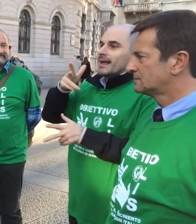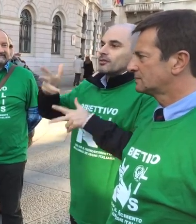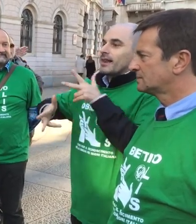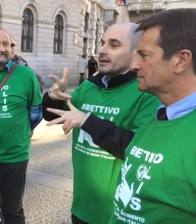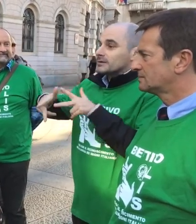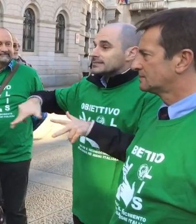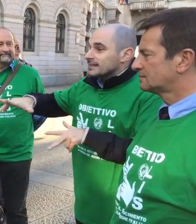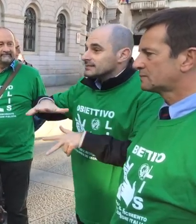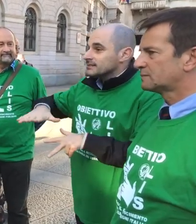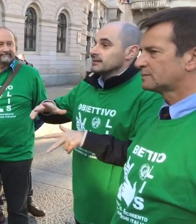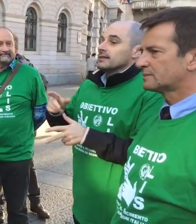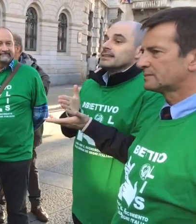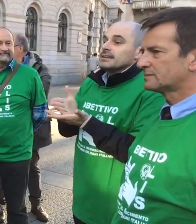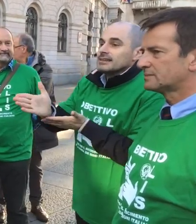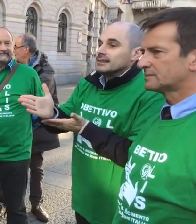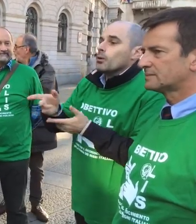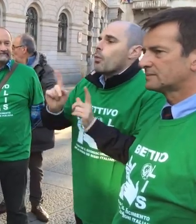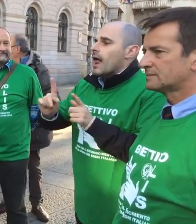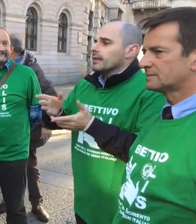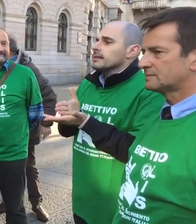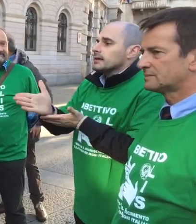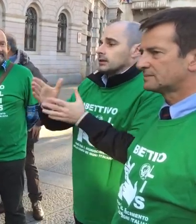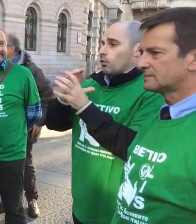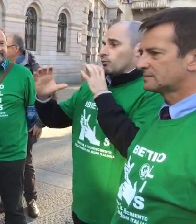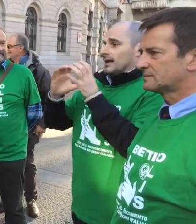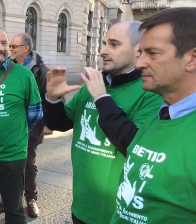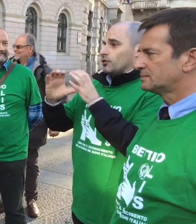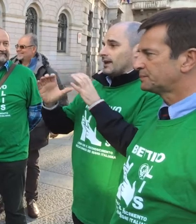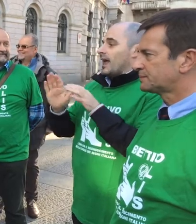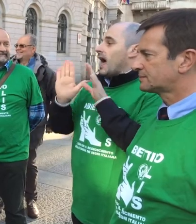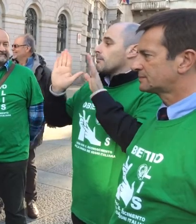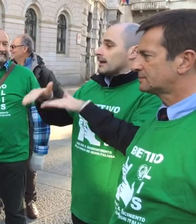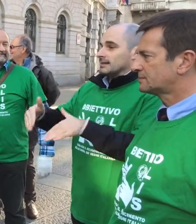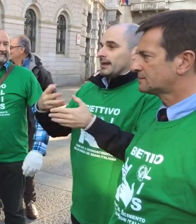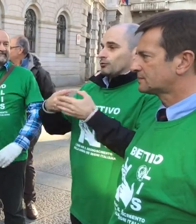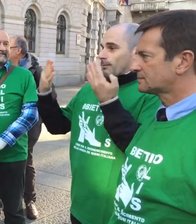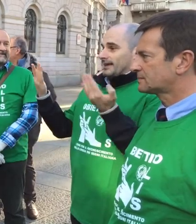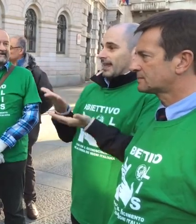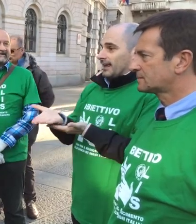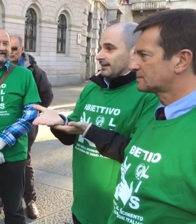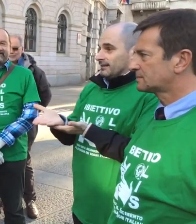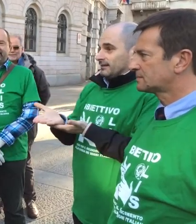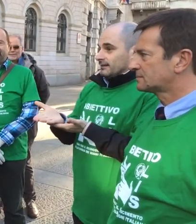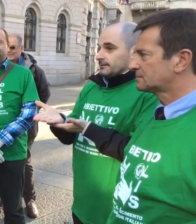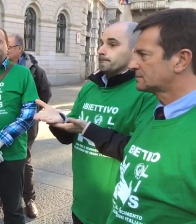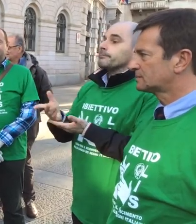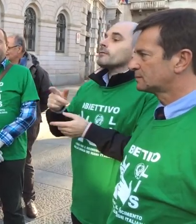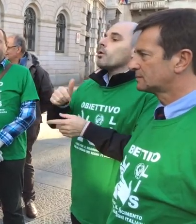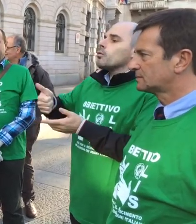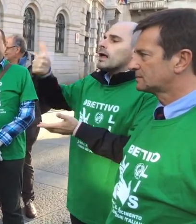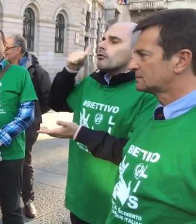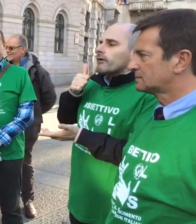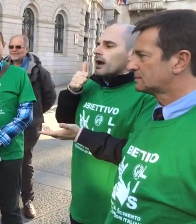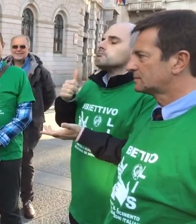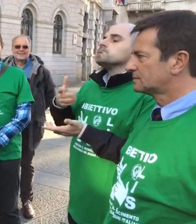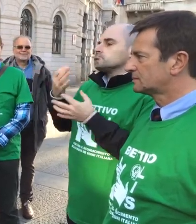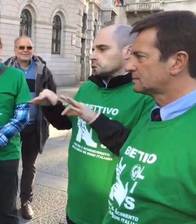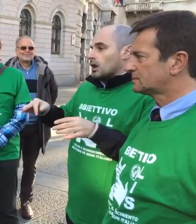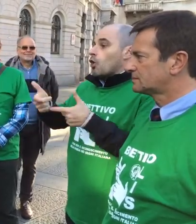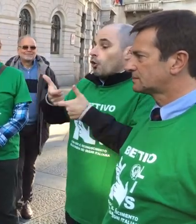per vedere il riconoscimento della lista dei nostri diritti, i diritti sulla comunicazione, l'appartimento di queste barriere. Un anno